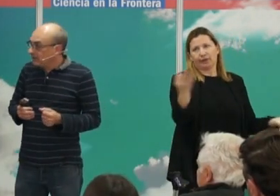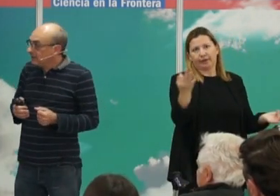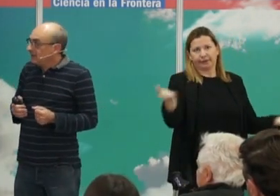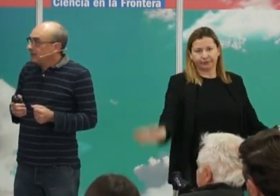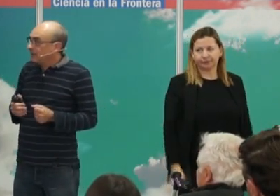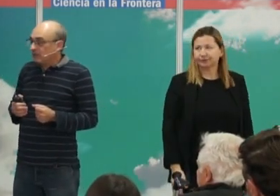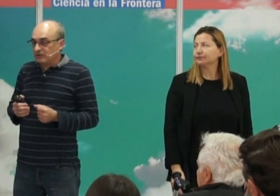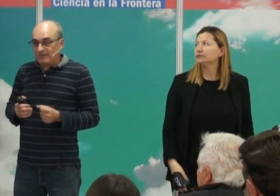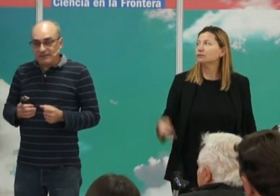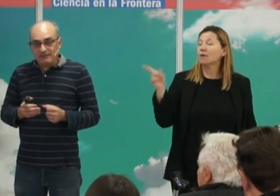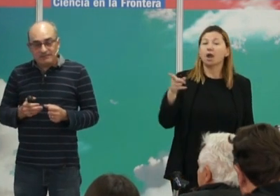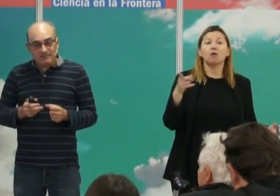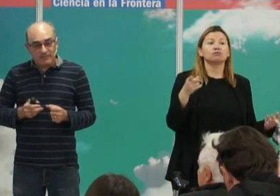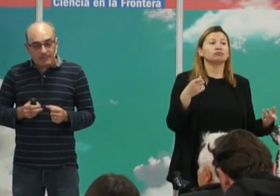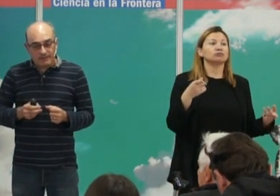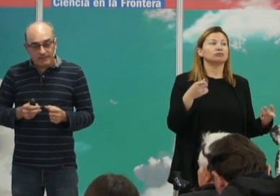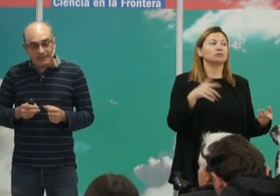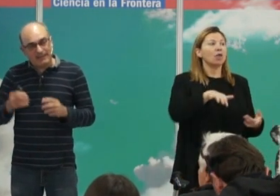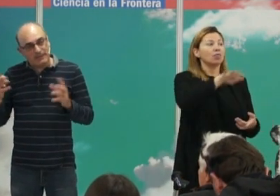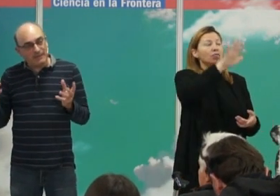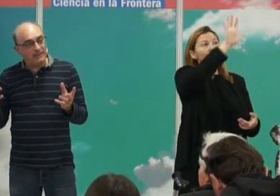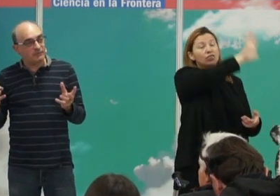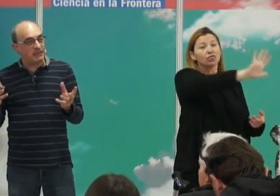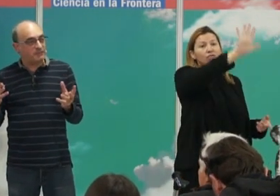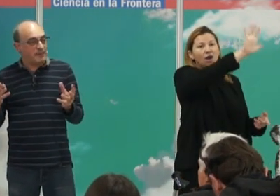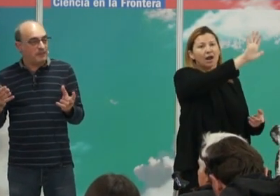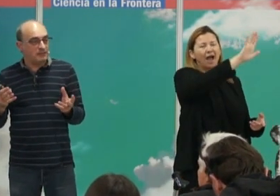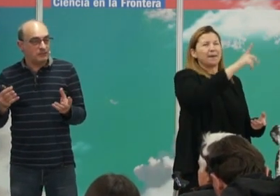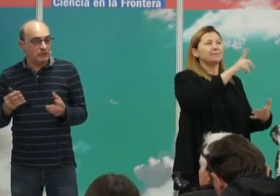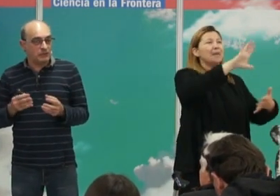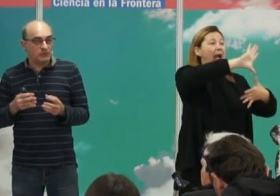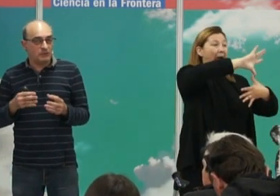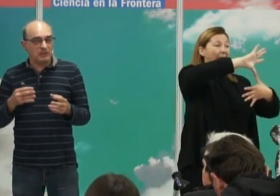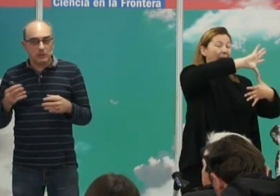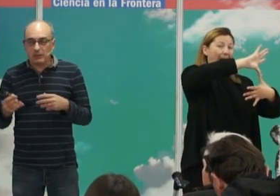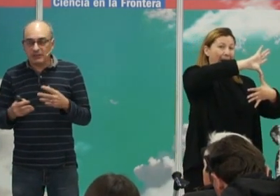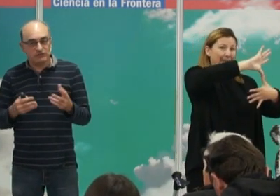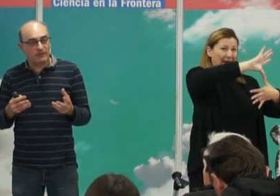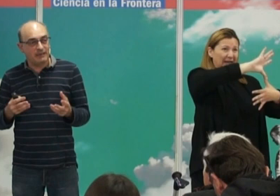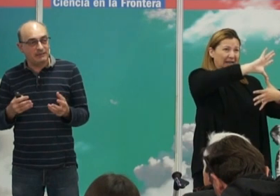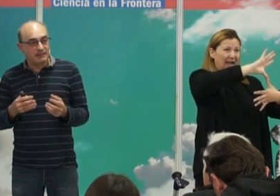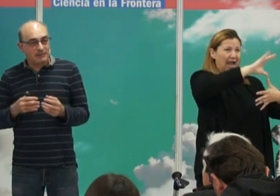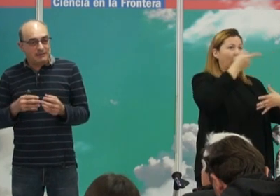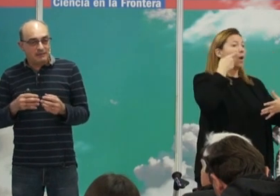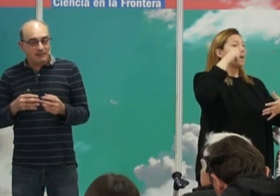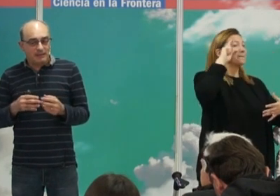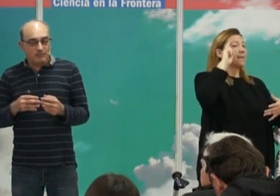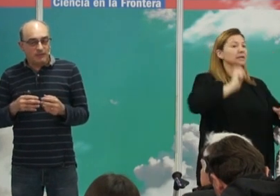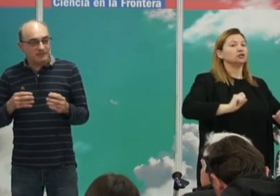un sitio como sabéis en general América es un experimento biológico y social